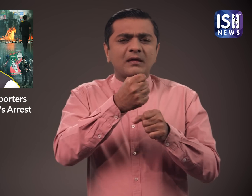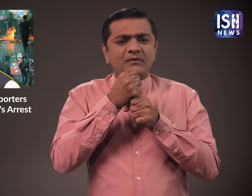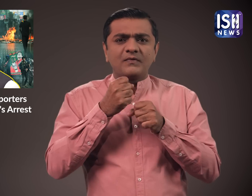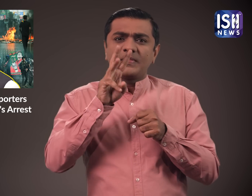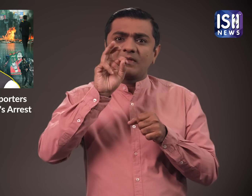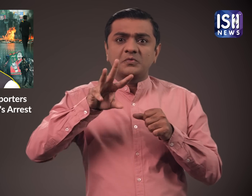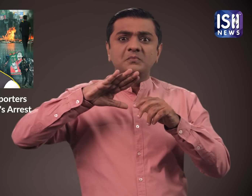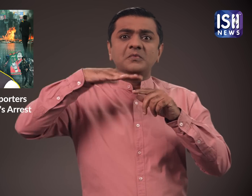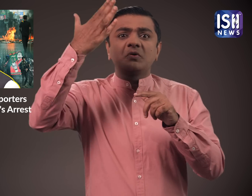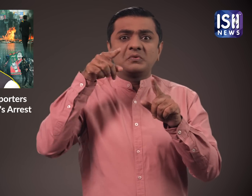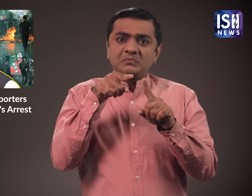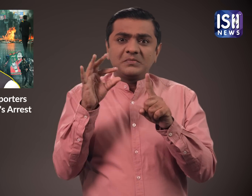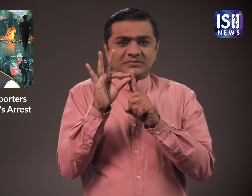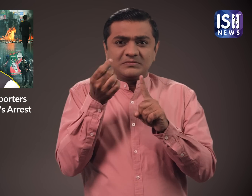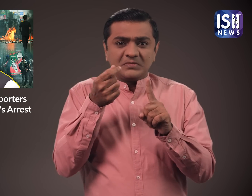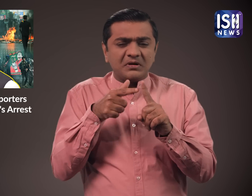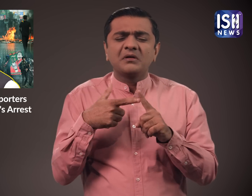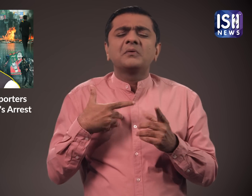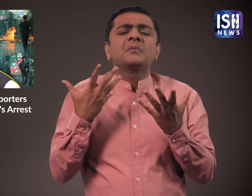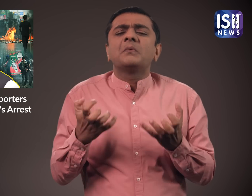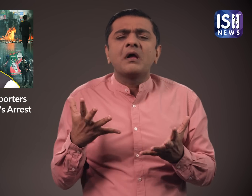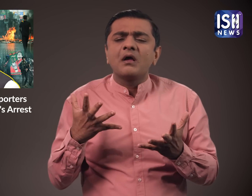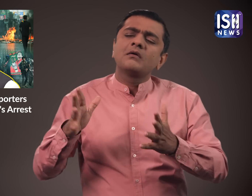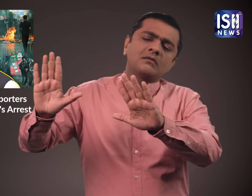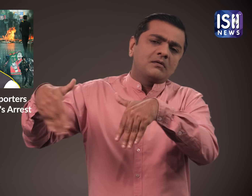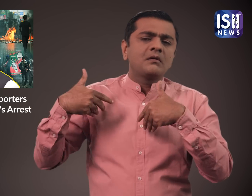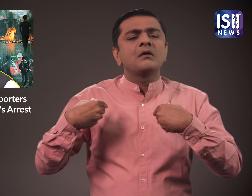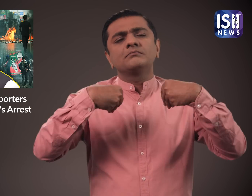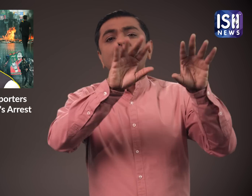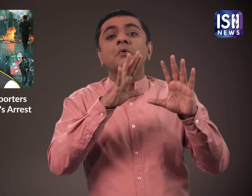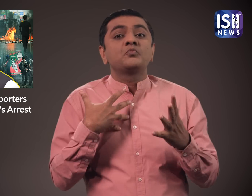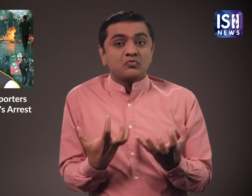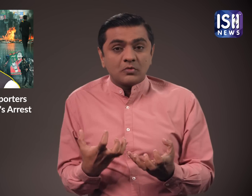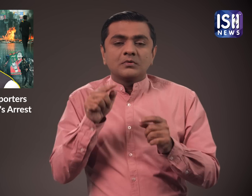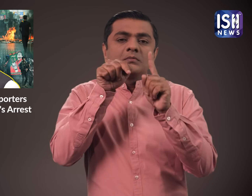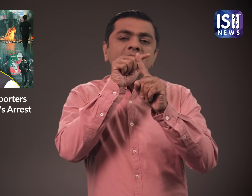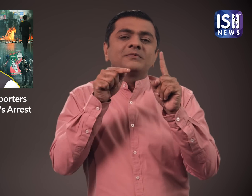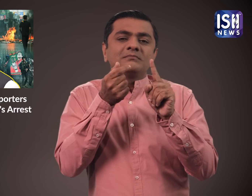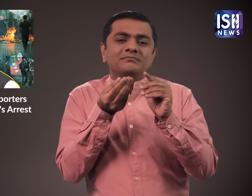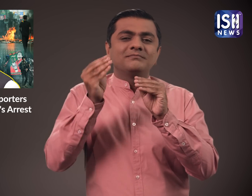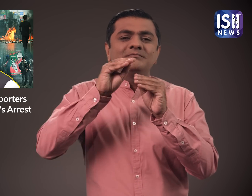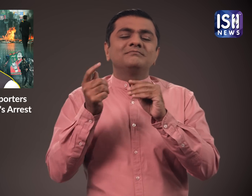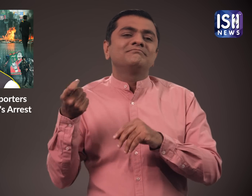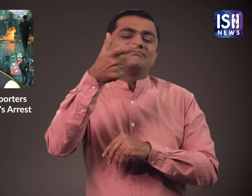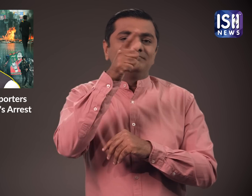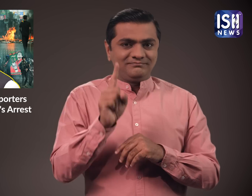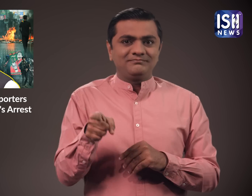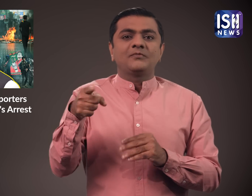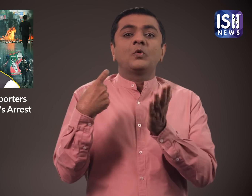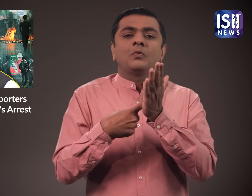चाते है तो उन्हें एक प्रतिशत बुक्तान करना पड़ता है ये नियम है इमरान खान पाकिस्तान के प्रधान मंत्री थे जिनने